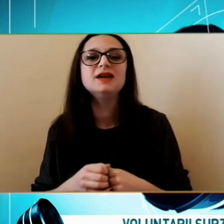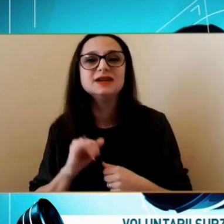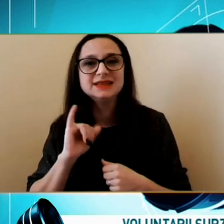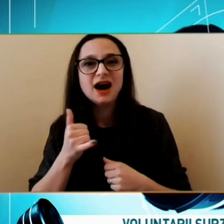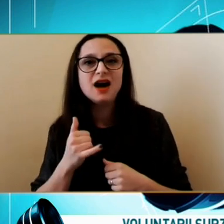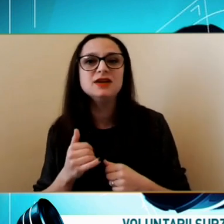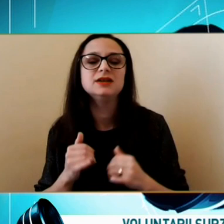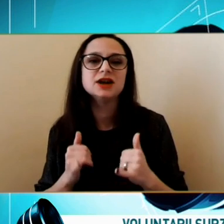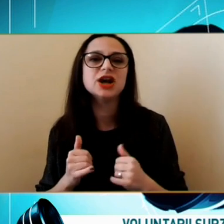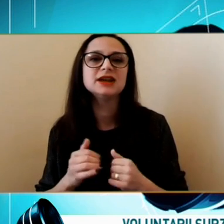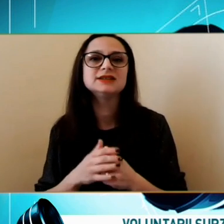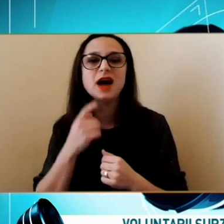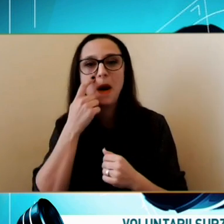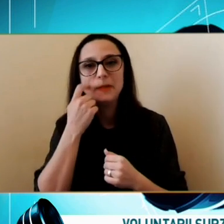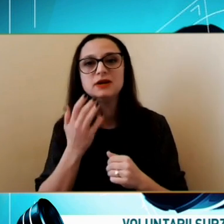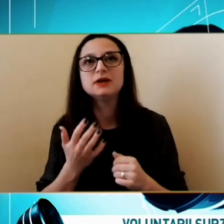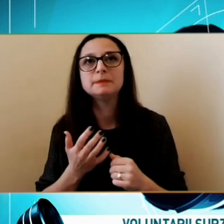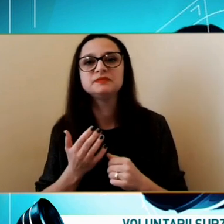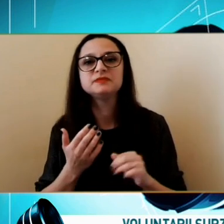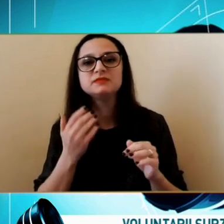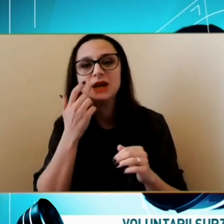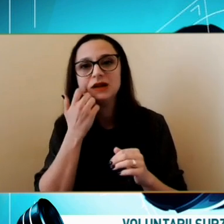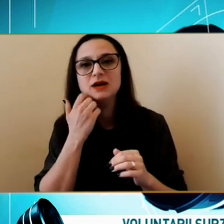Da Așa este Am